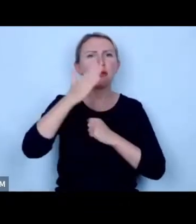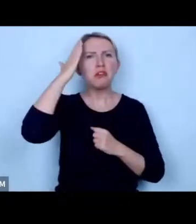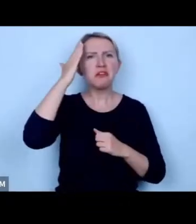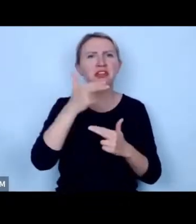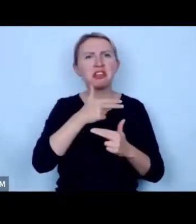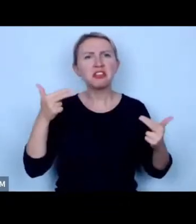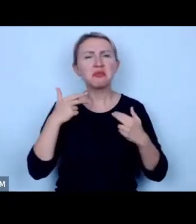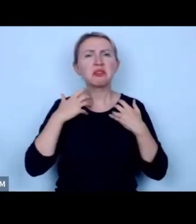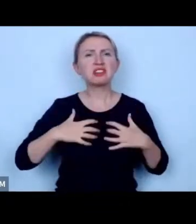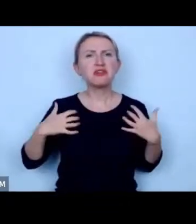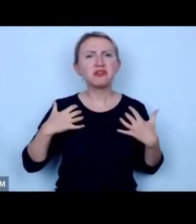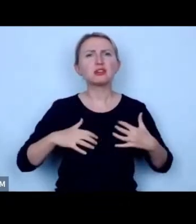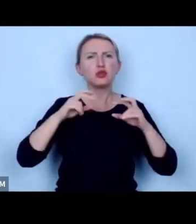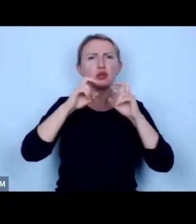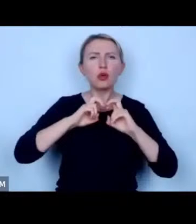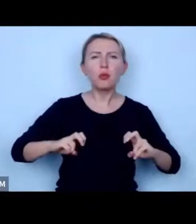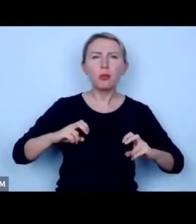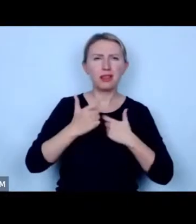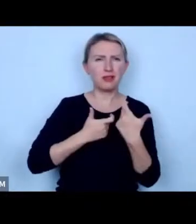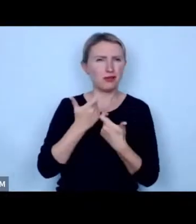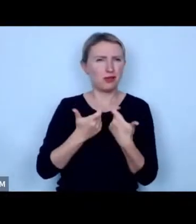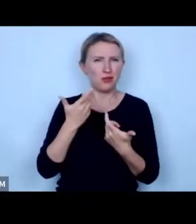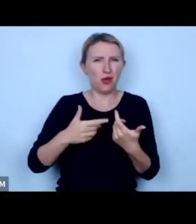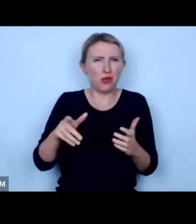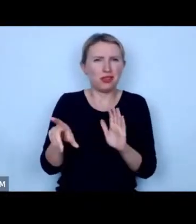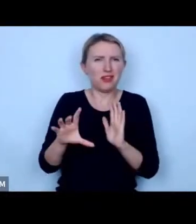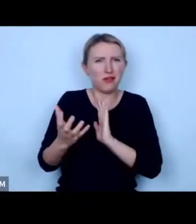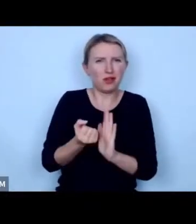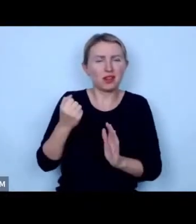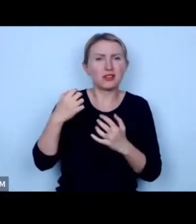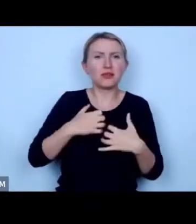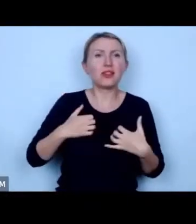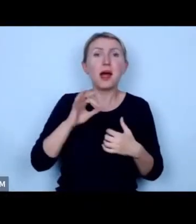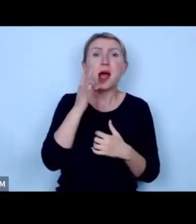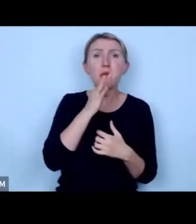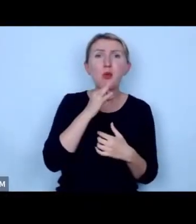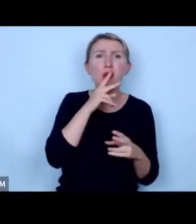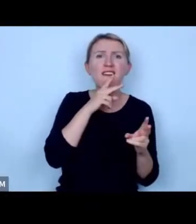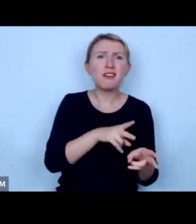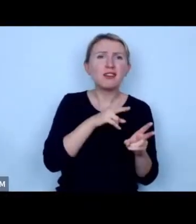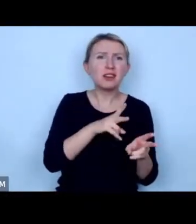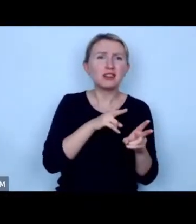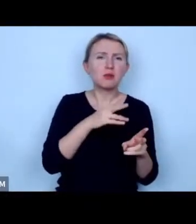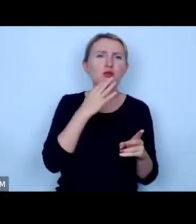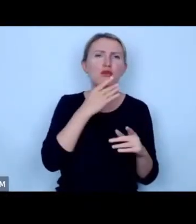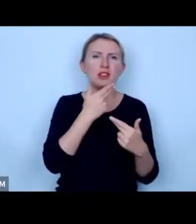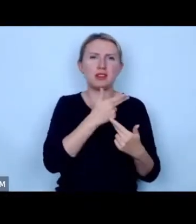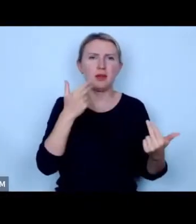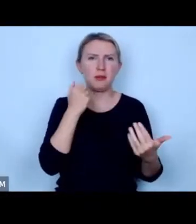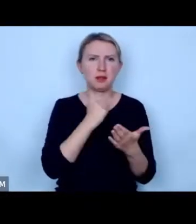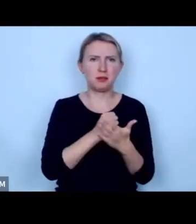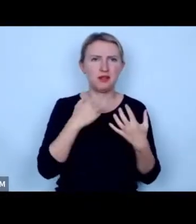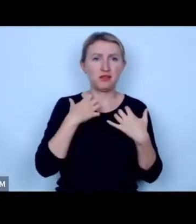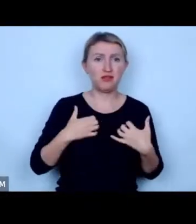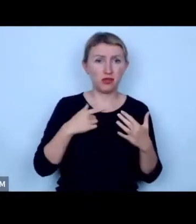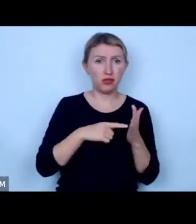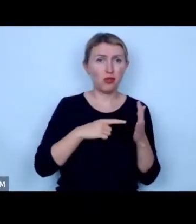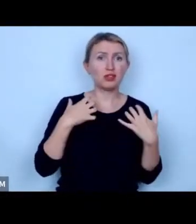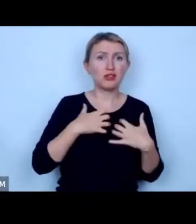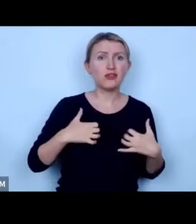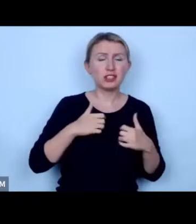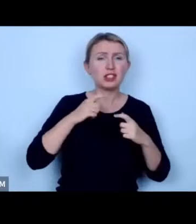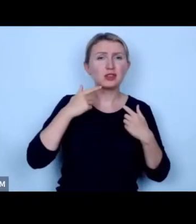temat samych zwierząt i badań na nich wprowadzonych młodzież wyśmiewała samomówienie o prawach zwierząt w odniesieniu do zwierząt